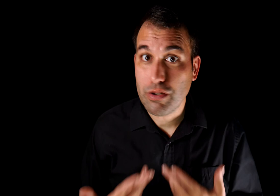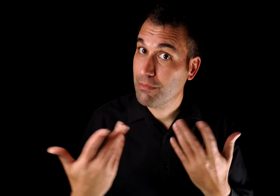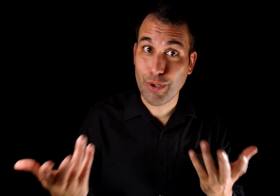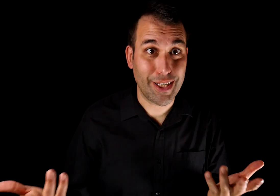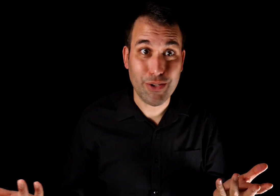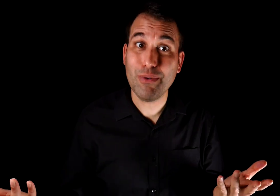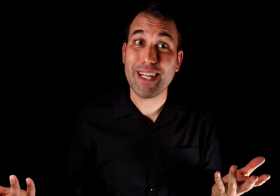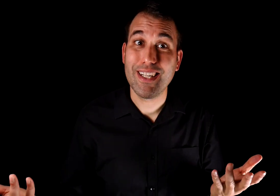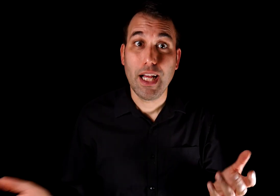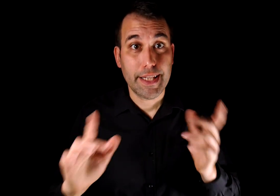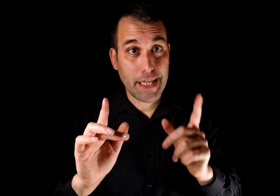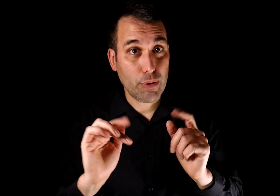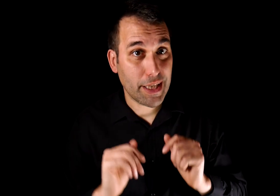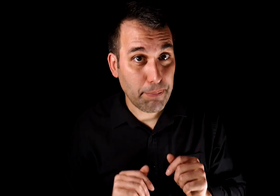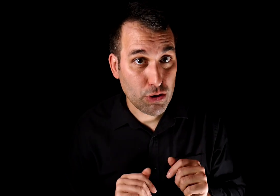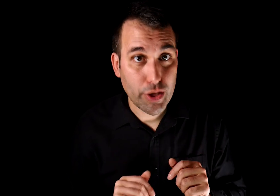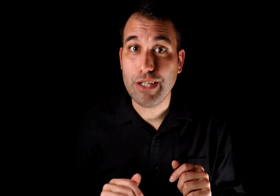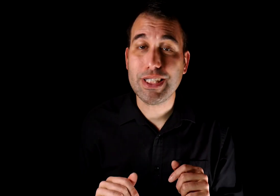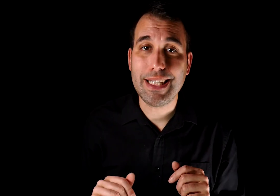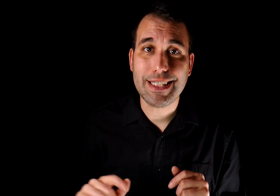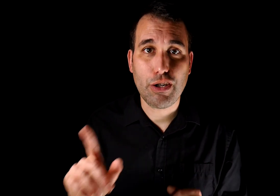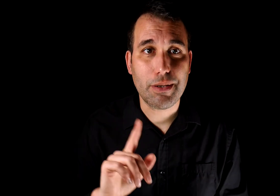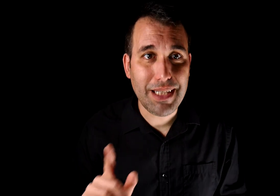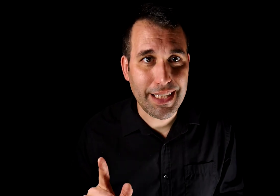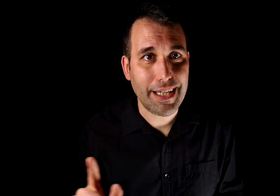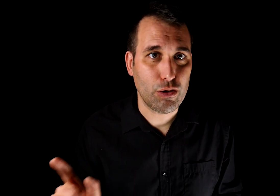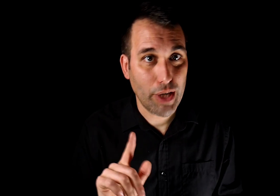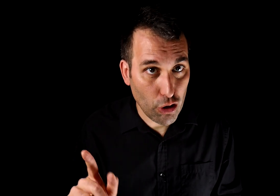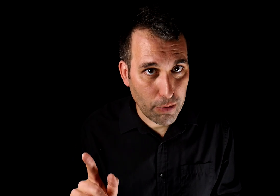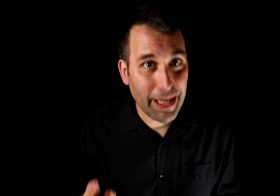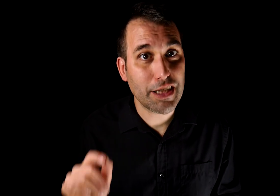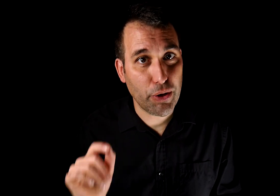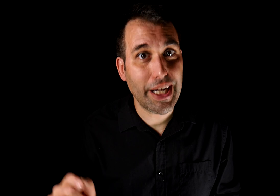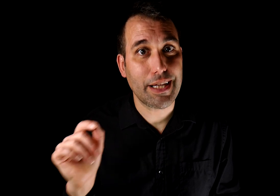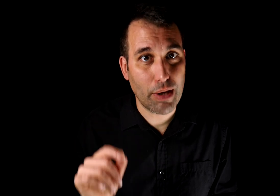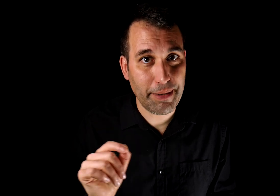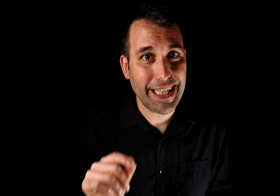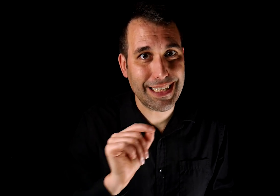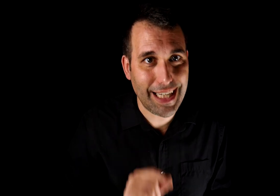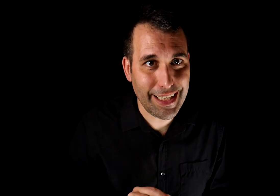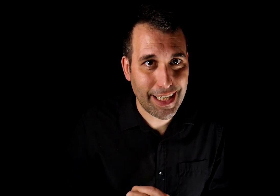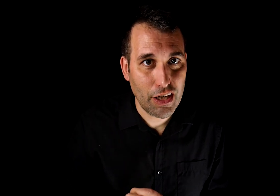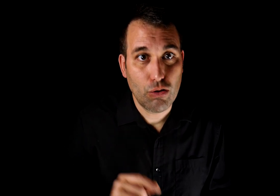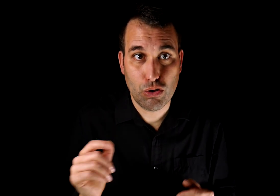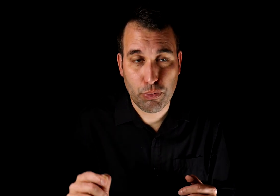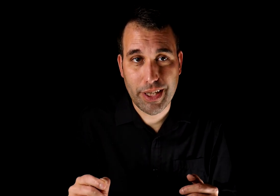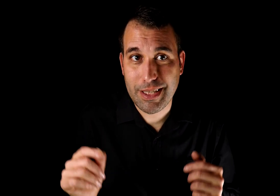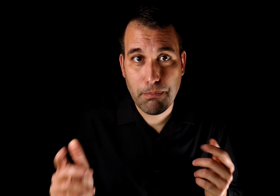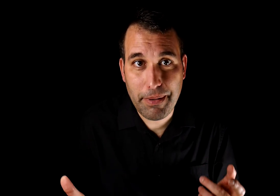puede continuar. Ten en cuenta de paso que no es necesario admitir ningún error para responder adecuadamente a esta crítica. Uno puede simplemente